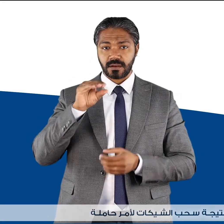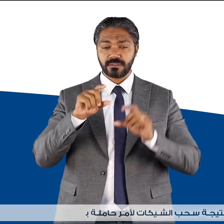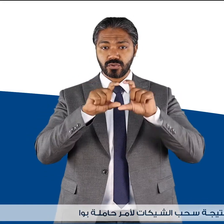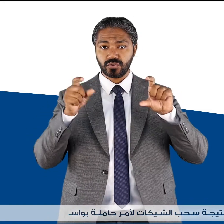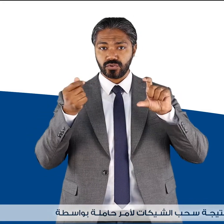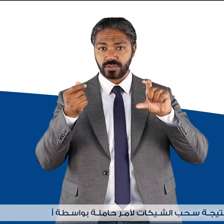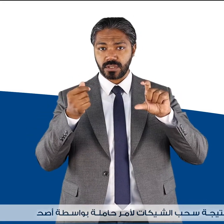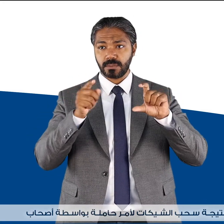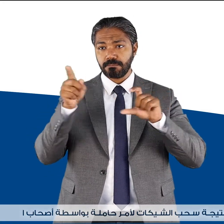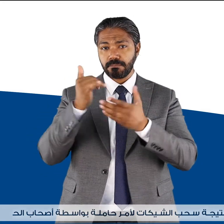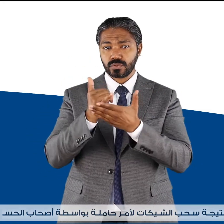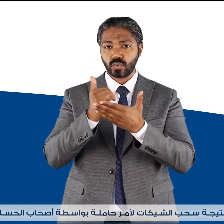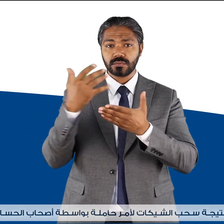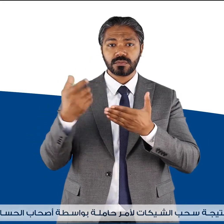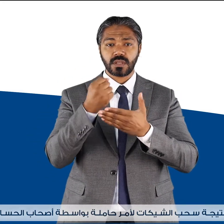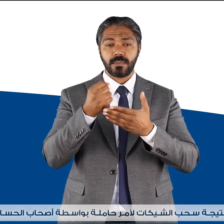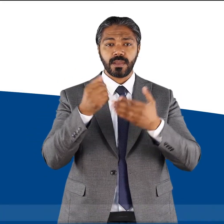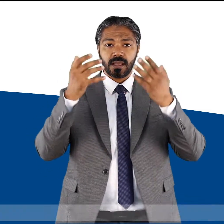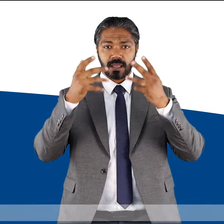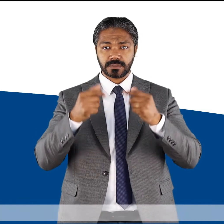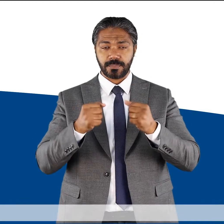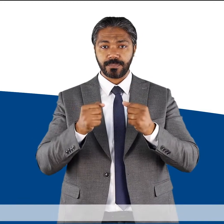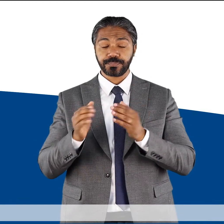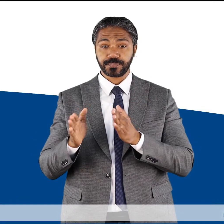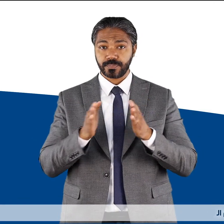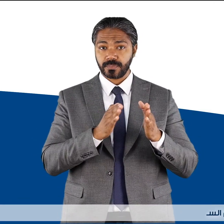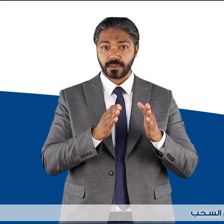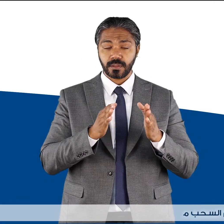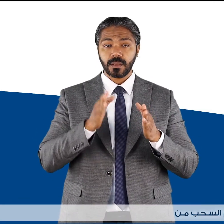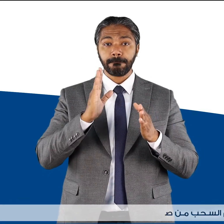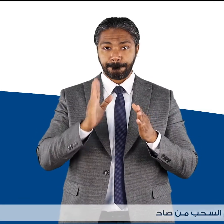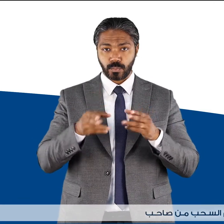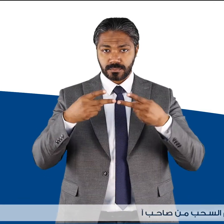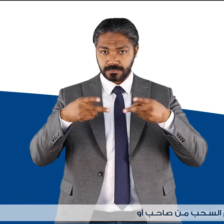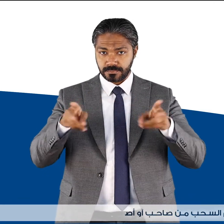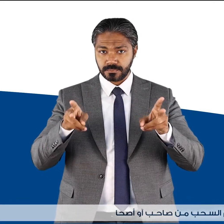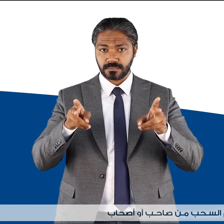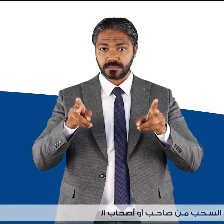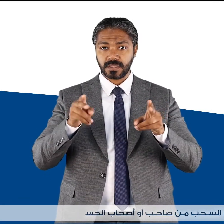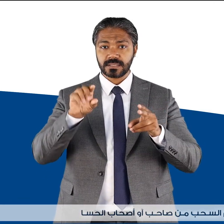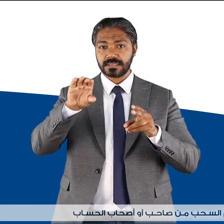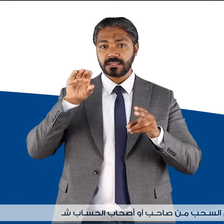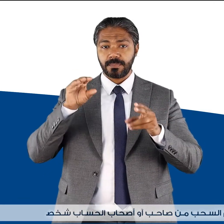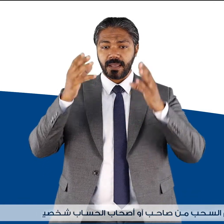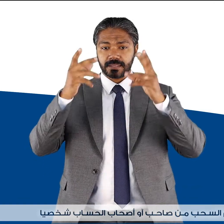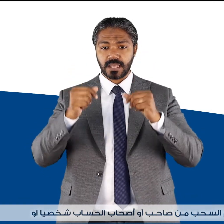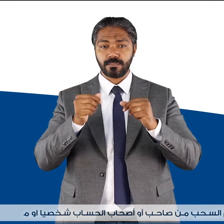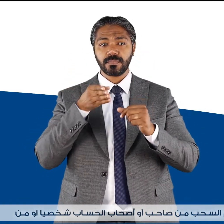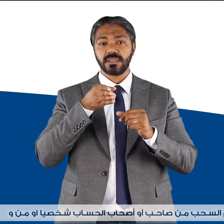بواسطة أصحاب الحساب ويجوز أن يتم السحب من صاحب أو أصحاب الحساب شخصياً أو من